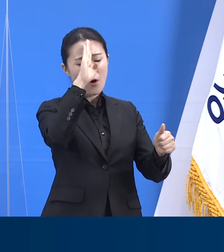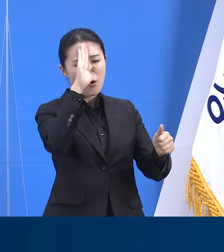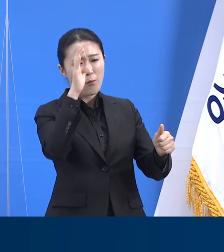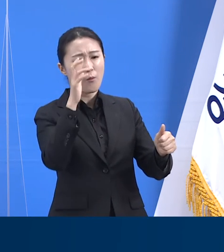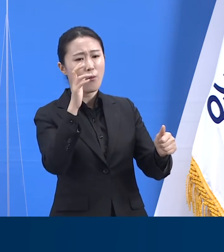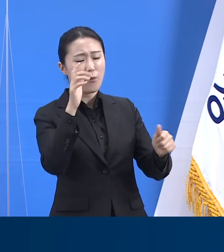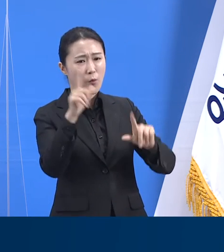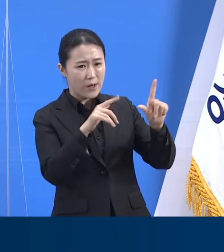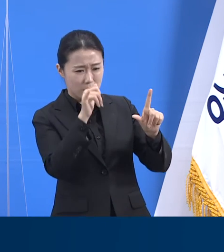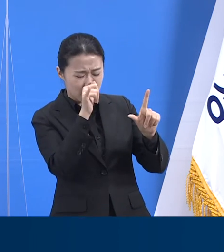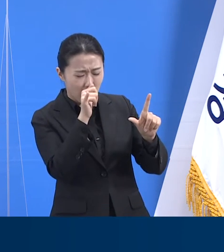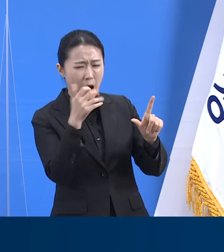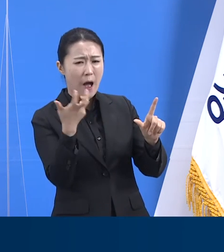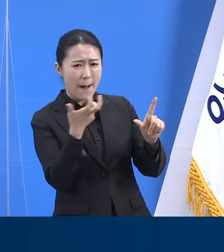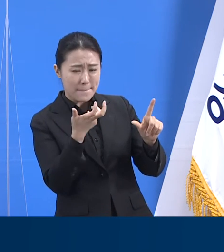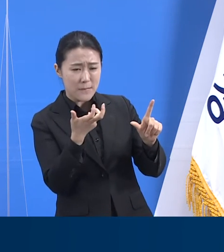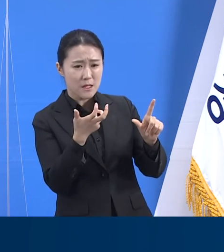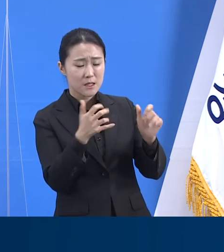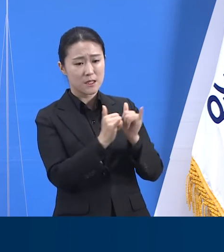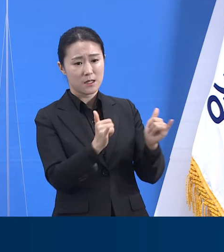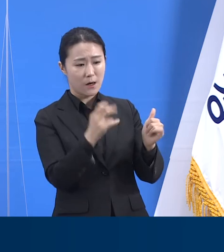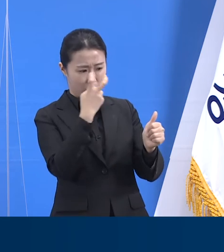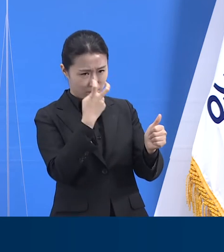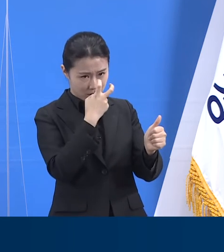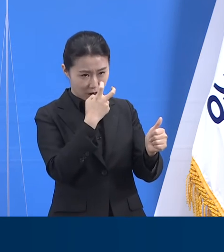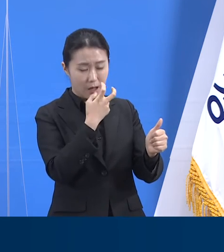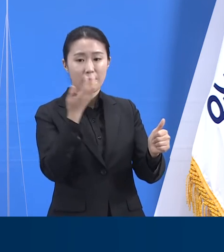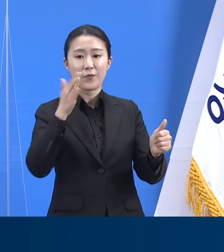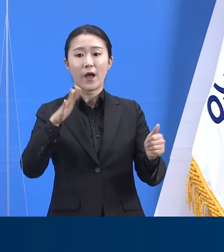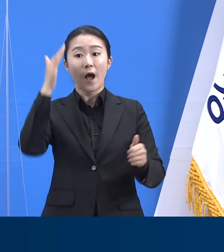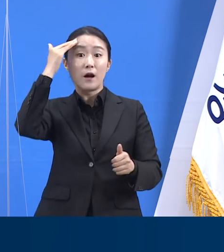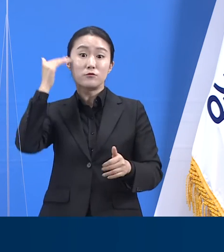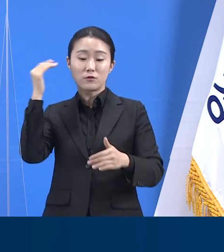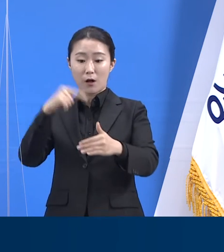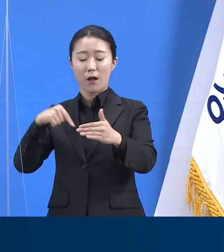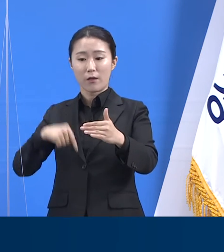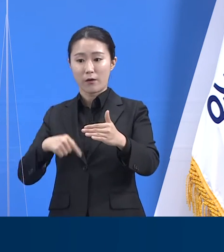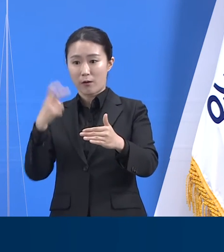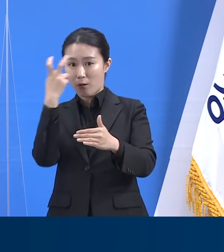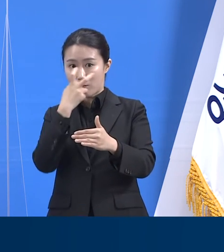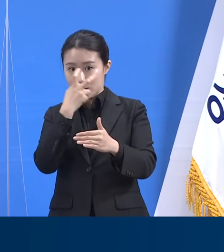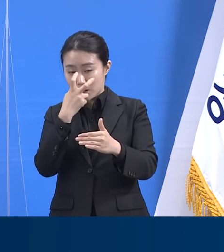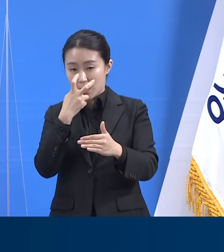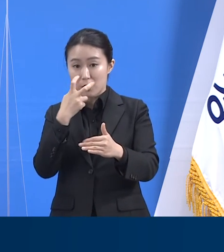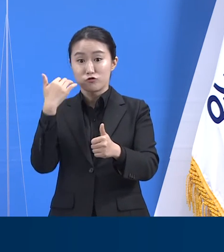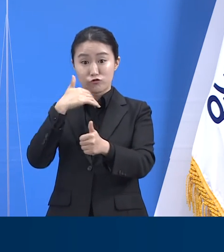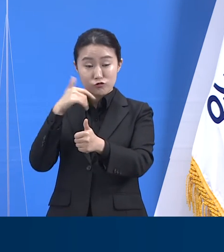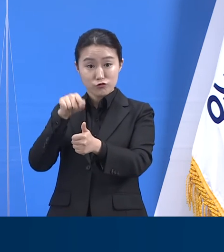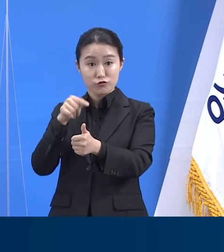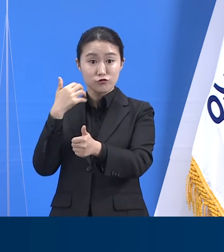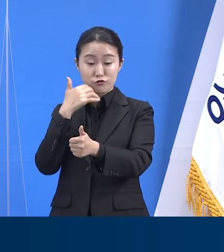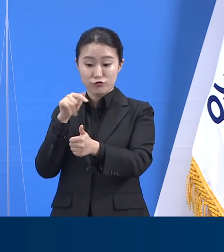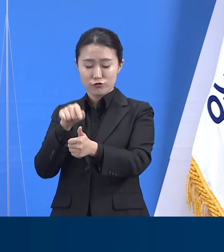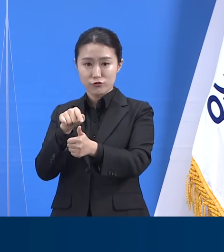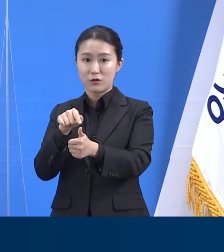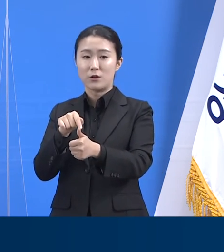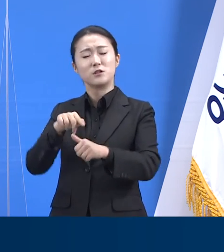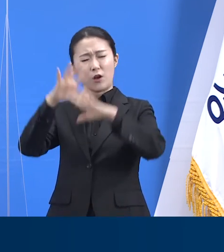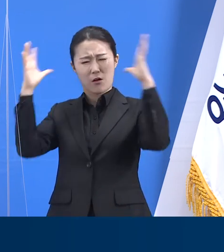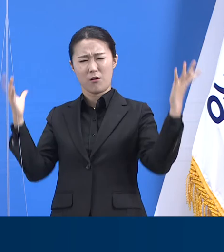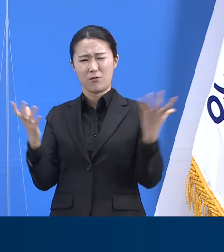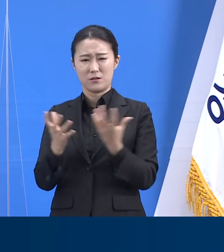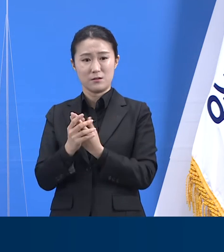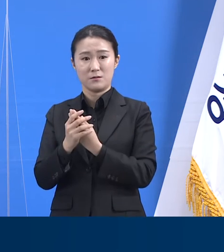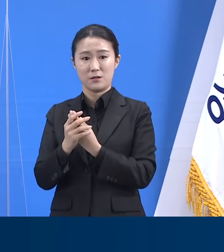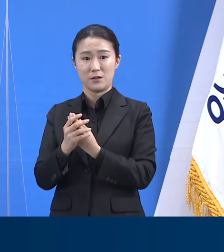방역 대응 체계는 증상 유무에서 관계없이 모든 감염자를 찾습니다. 임상연구는 코로나19 유병률이